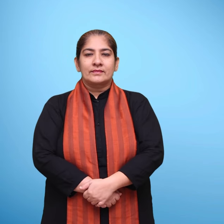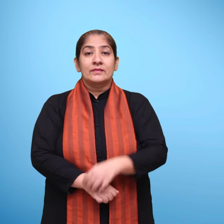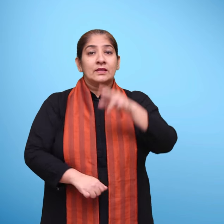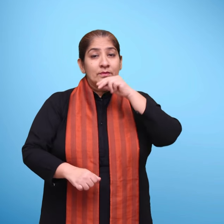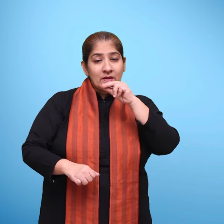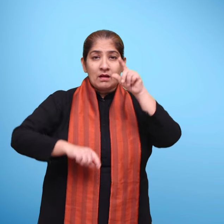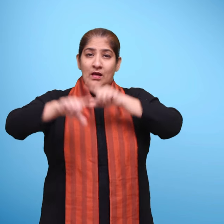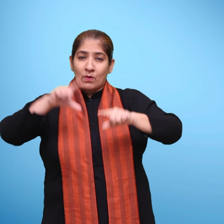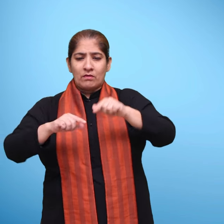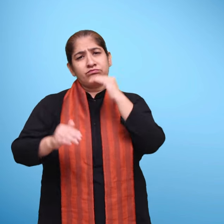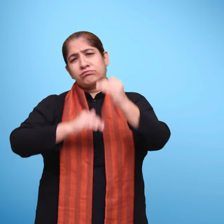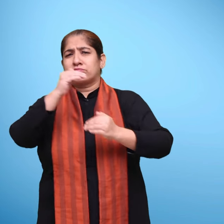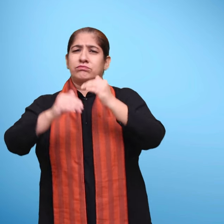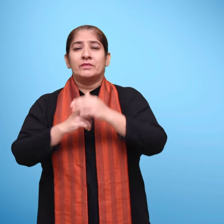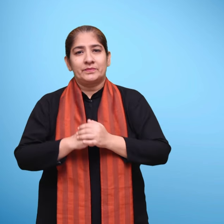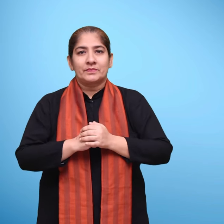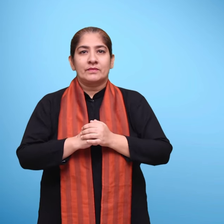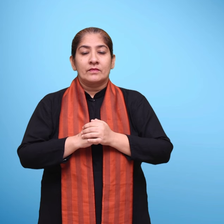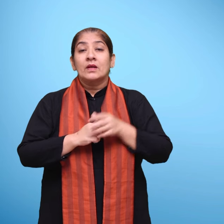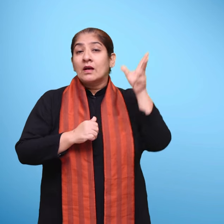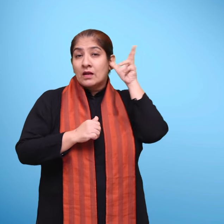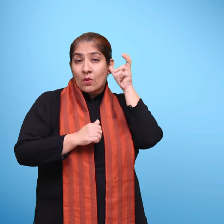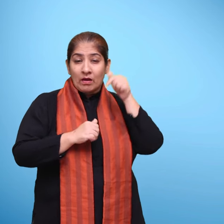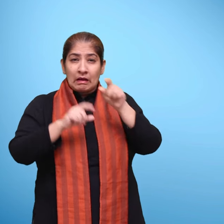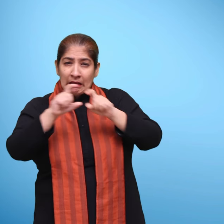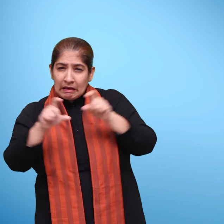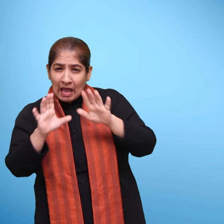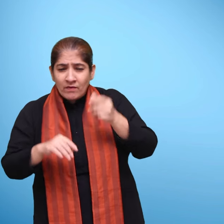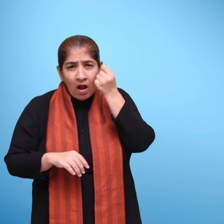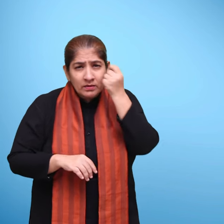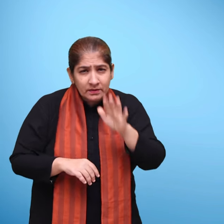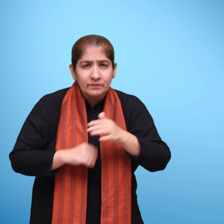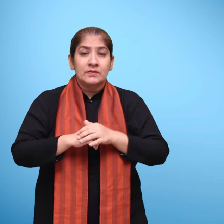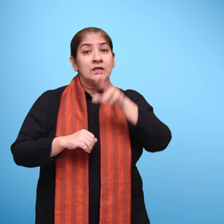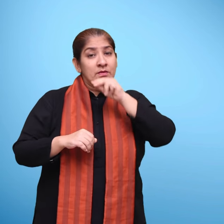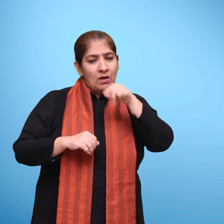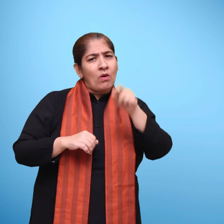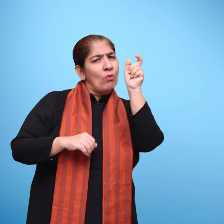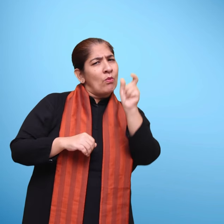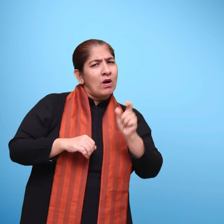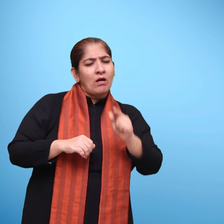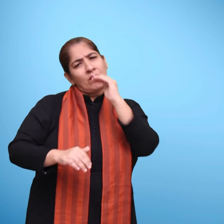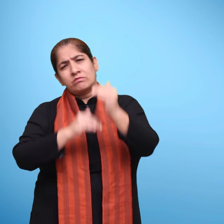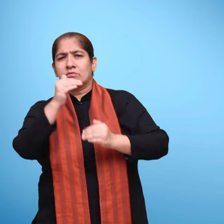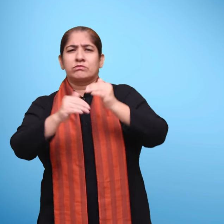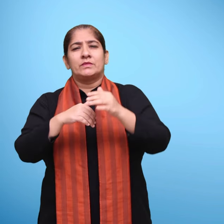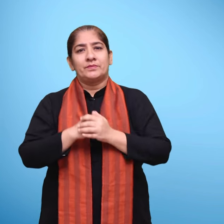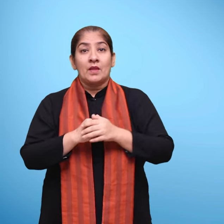मौखिक भाषा का विकास, बहता ढंग से सुनकर समचना, मौखिक शब्दावली का विकास और साथियों